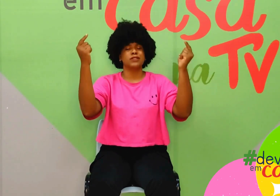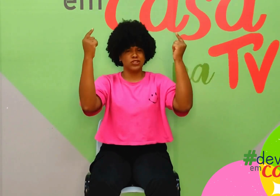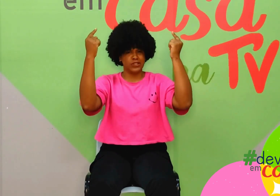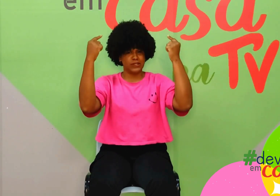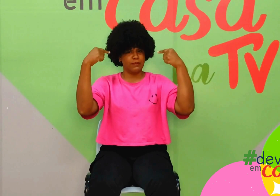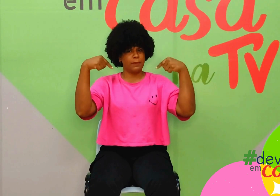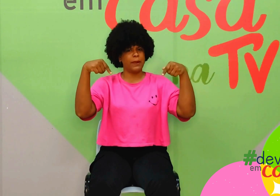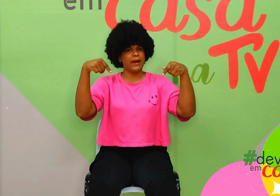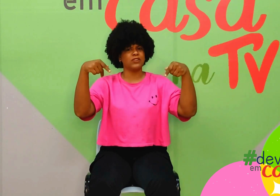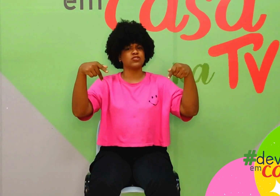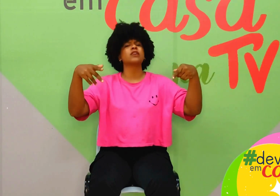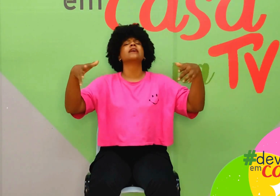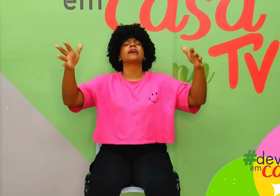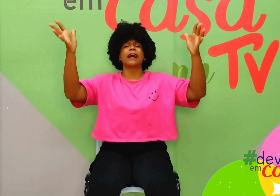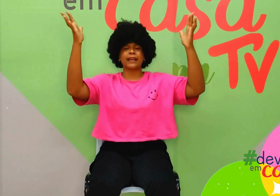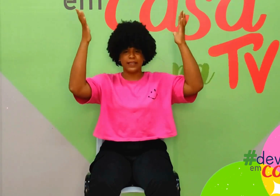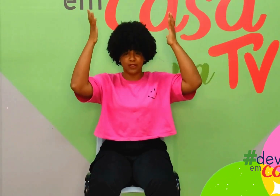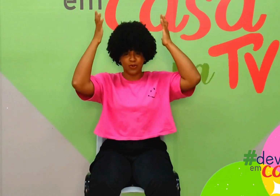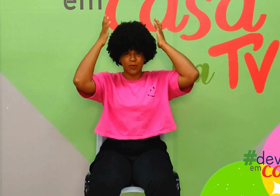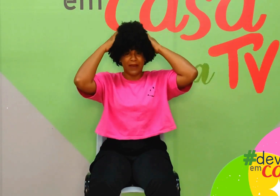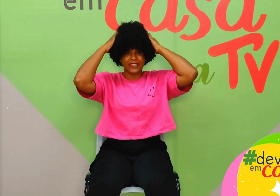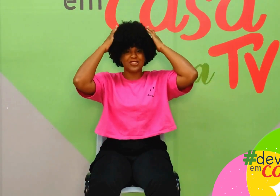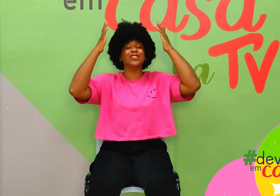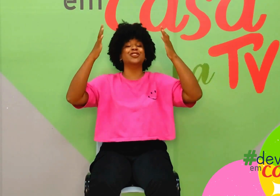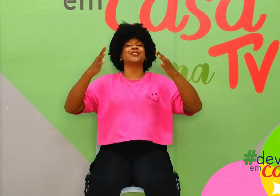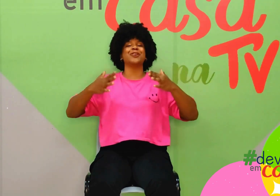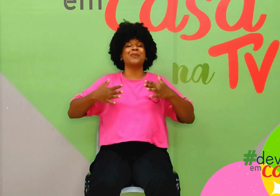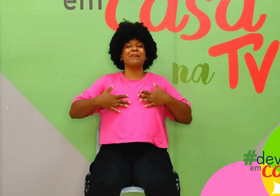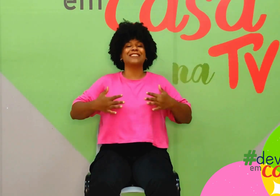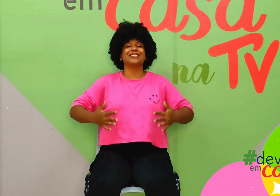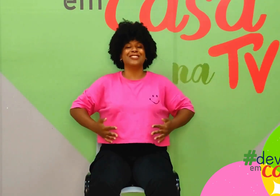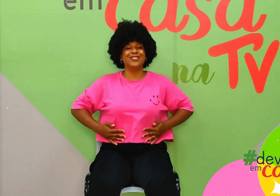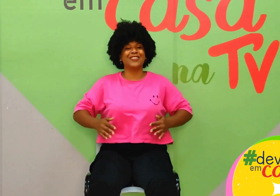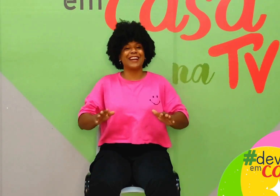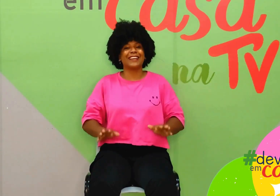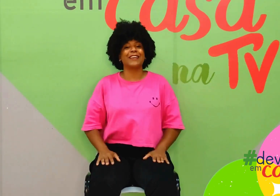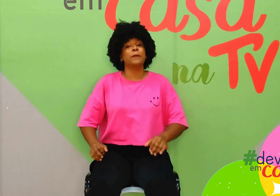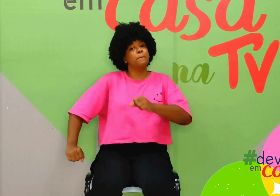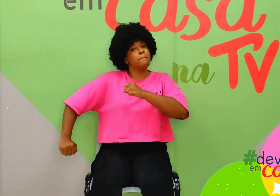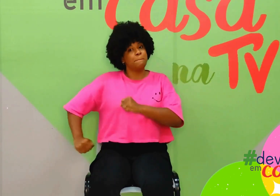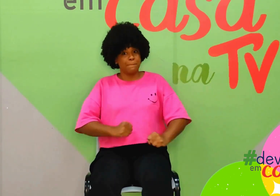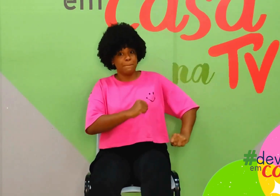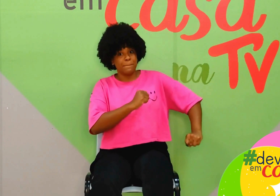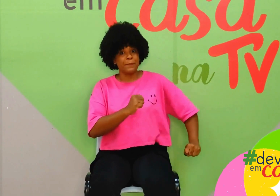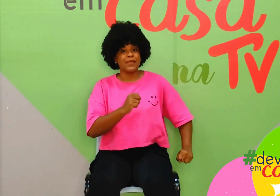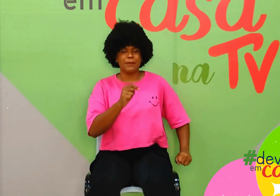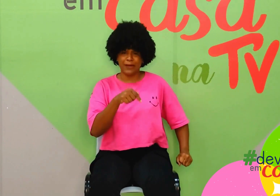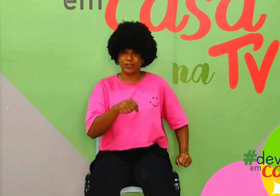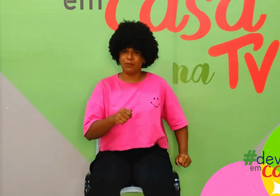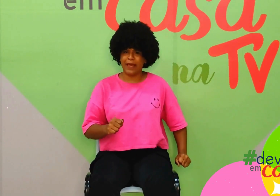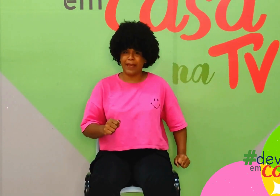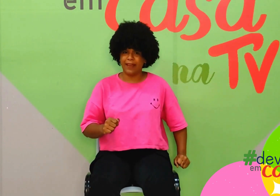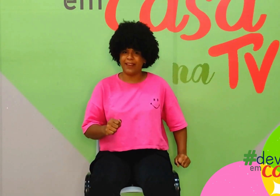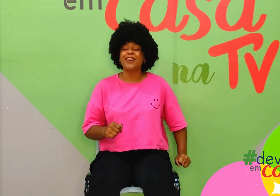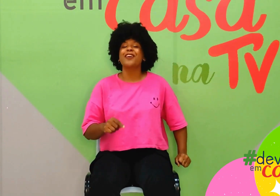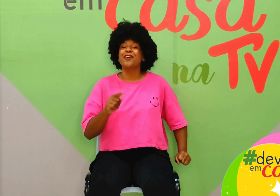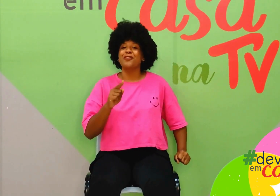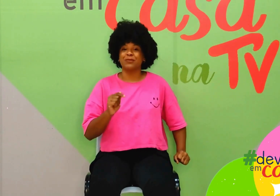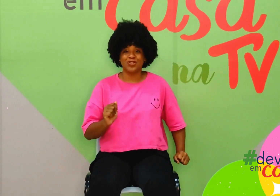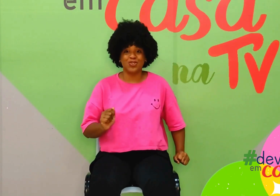de cima para baixo. Caqui, tomate, o tomate, o caqui. E bate o pé. Vamos de